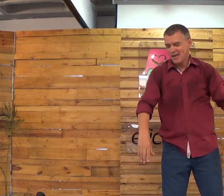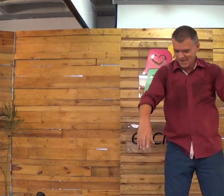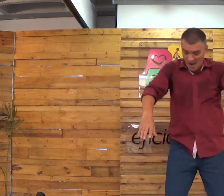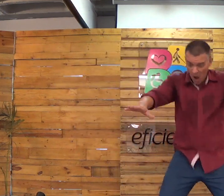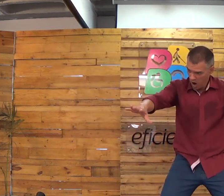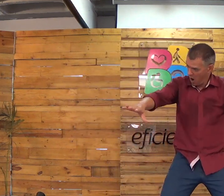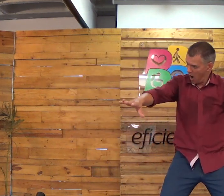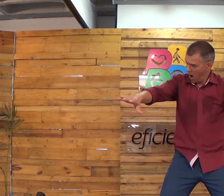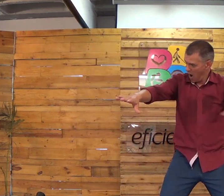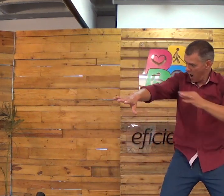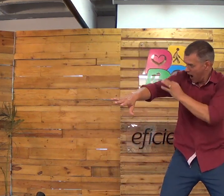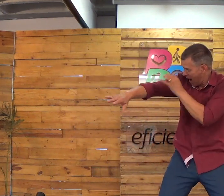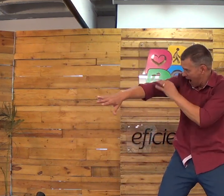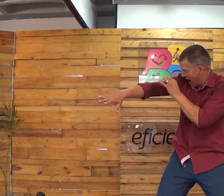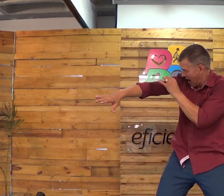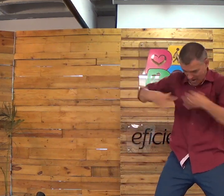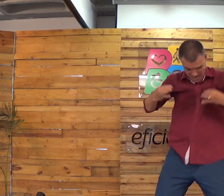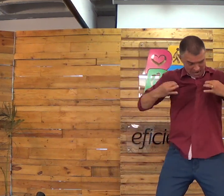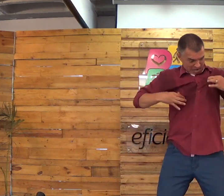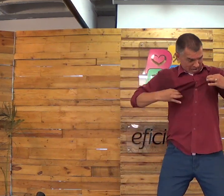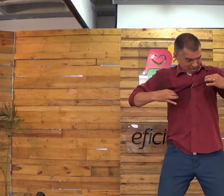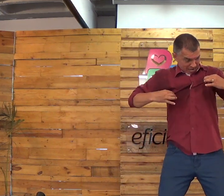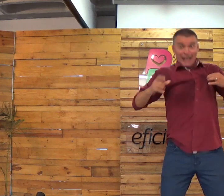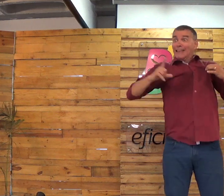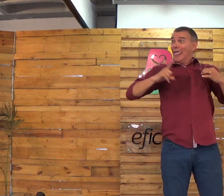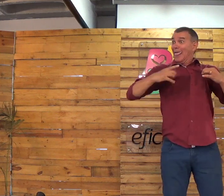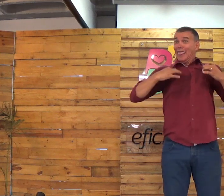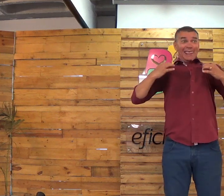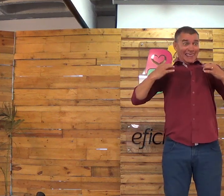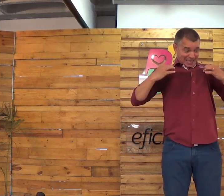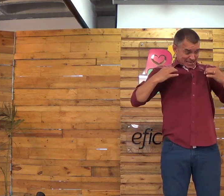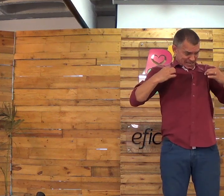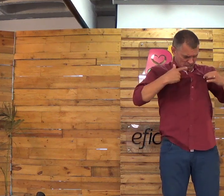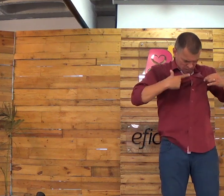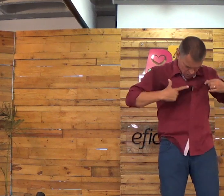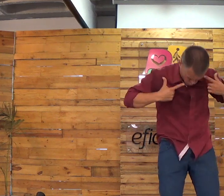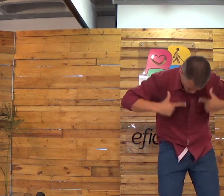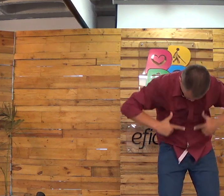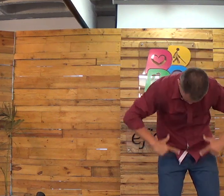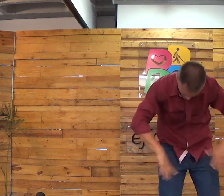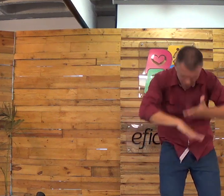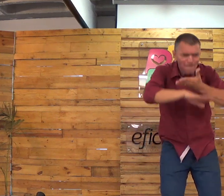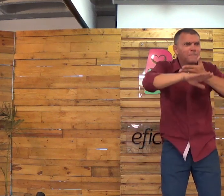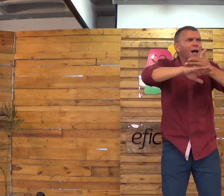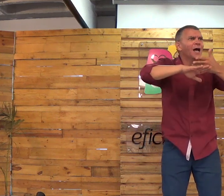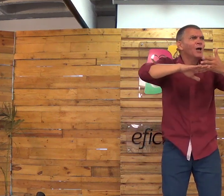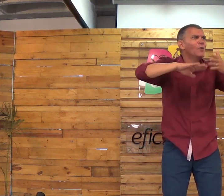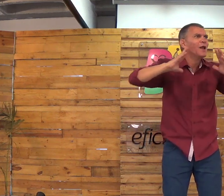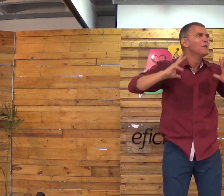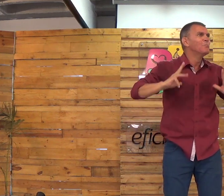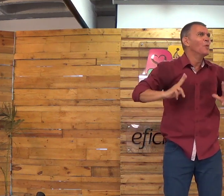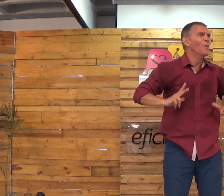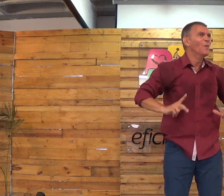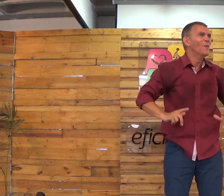físico morre. Mas a sua alma percebe que ela tem as vestes e elas são brancas, elas são limpas.